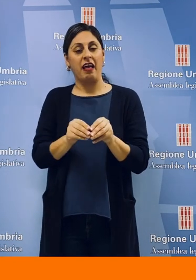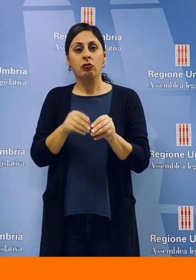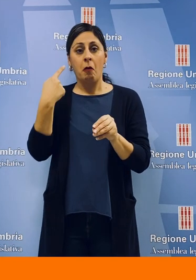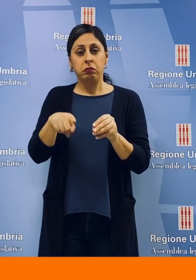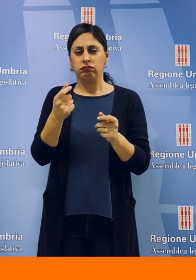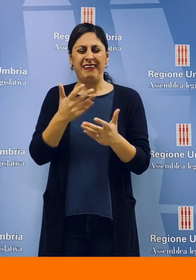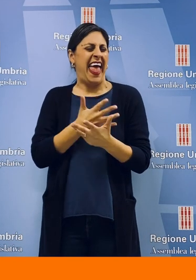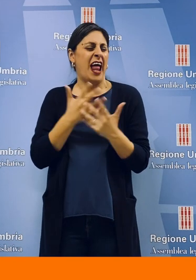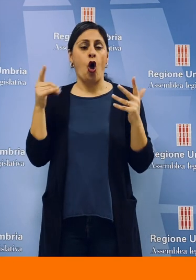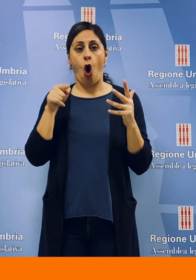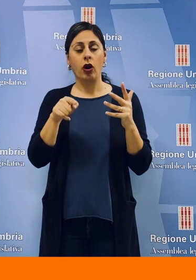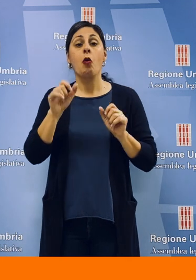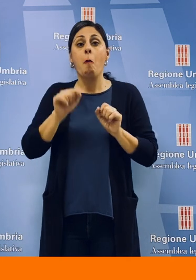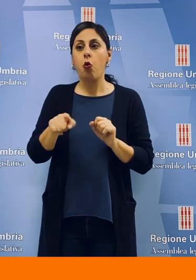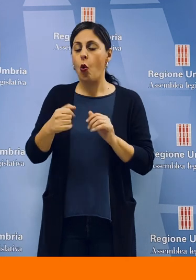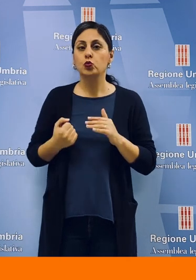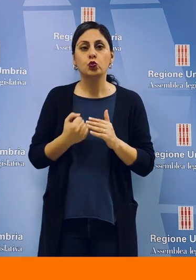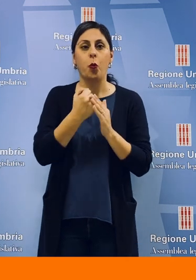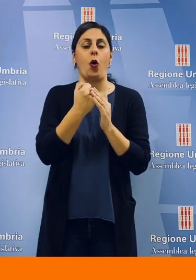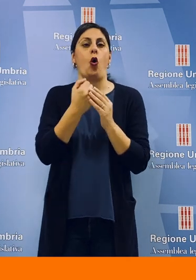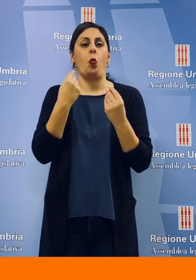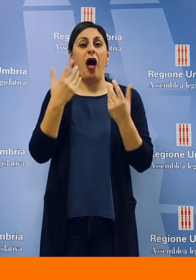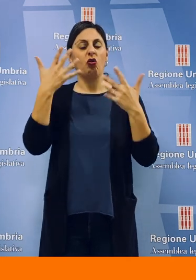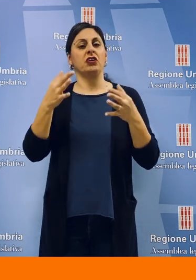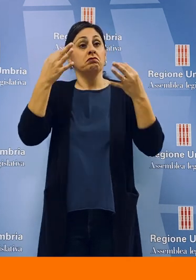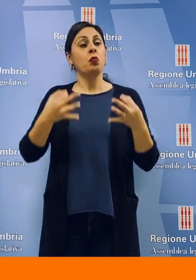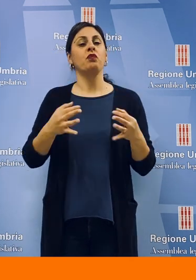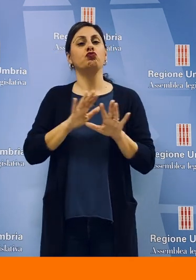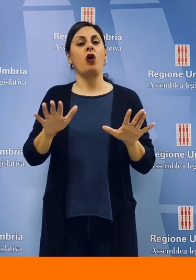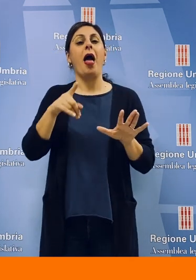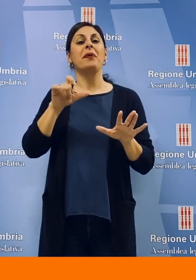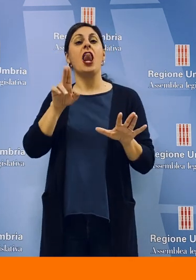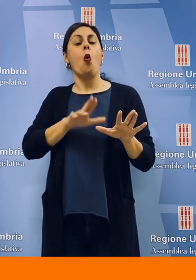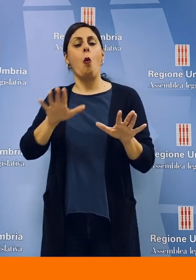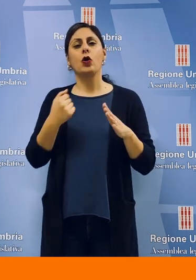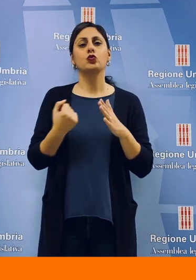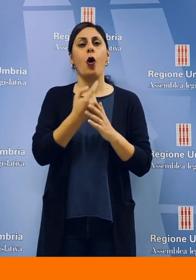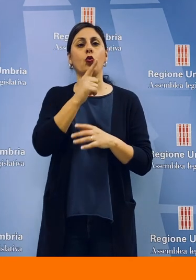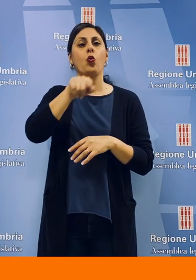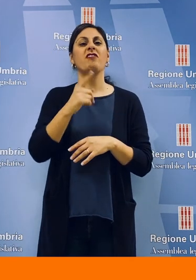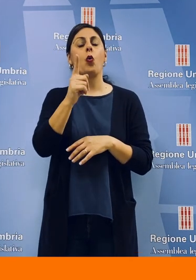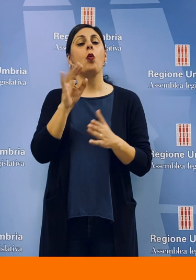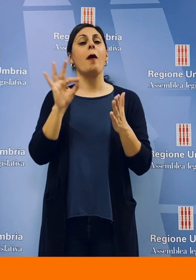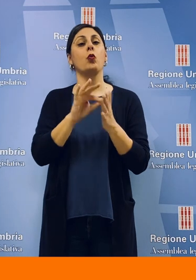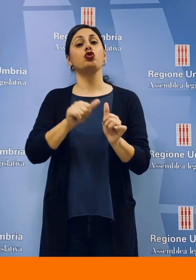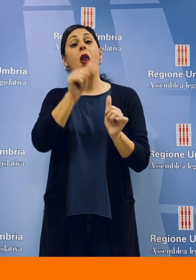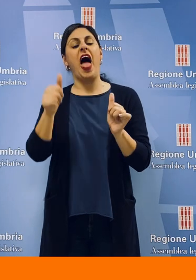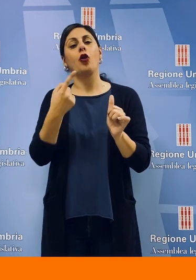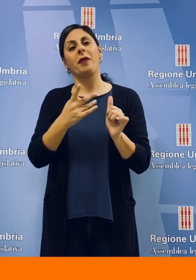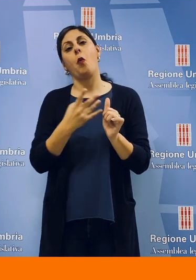milioni di cofinanziamento. Si tratta di una somma enorme che potrà sostenere, una volta scaricata a terra, il Pil Umbro per 1